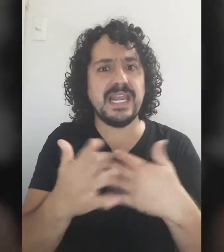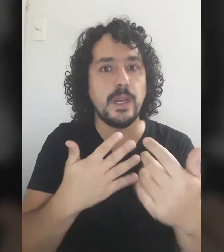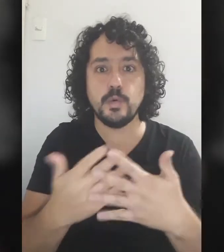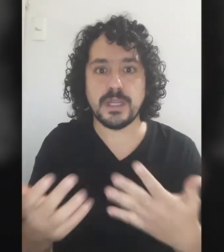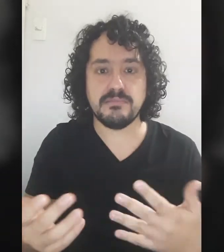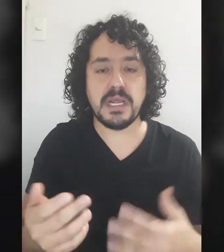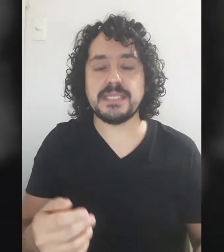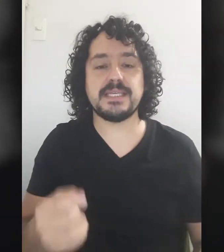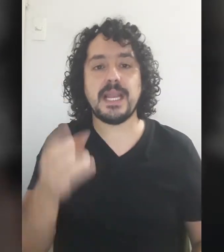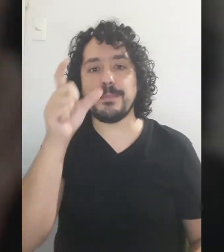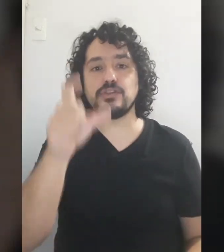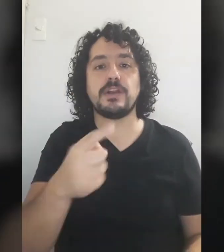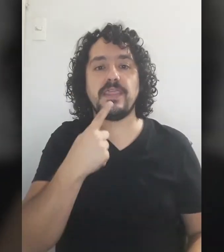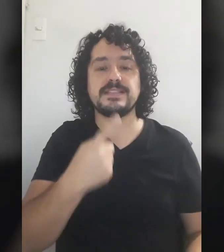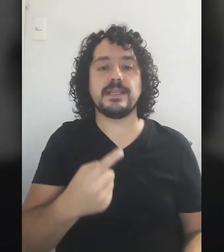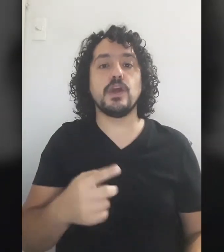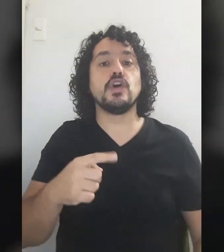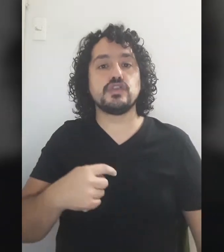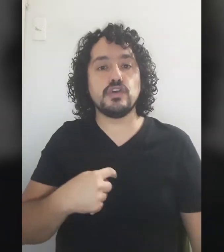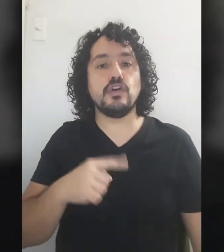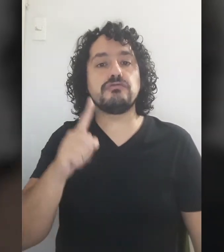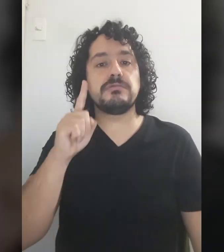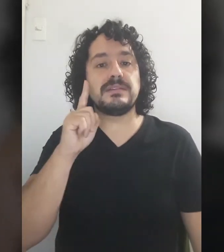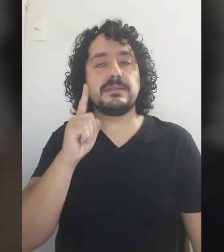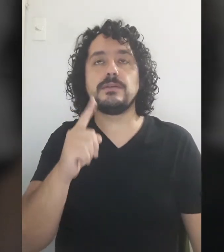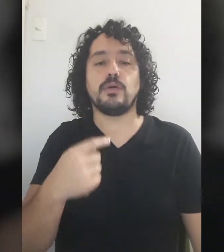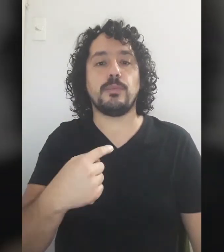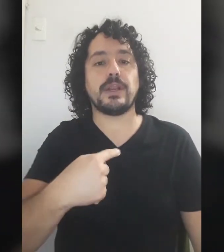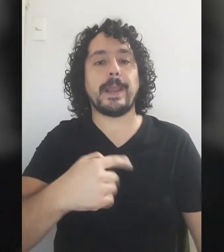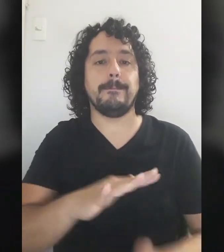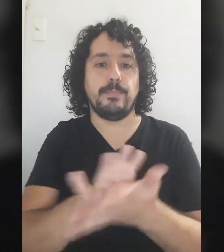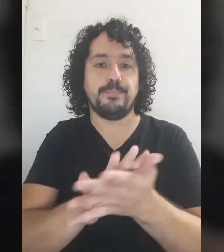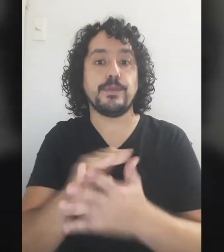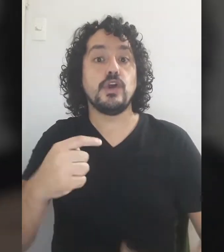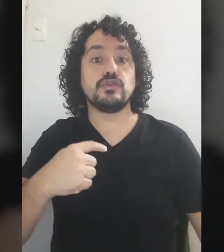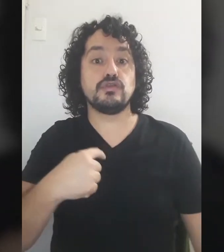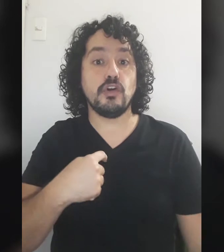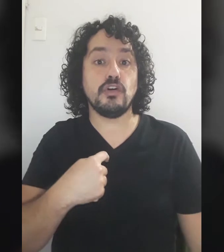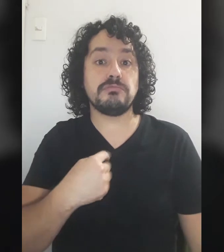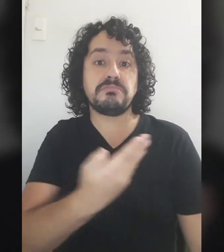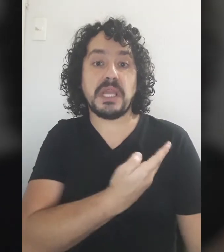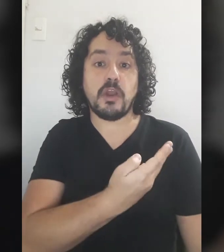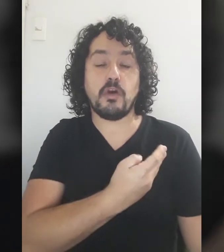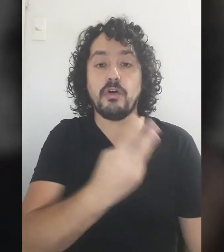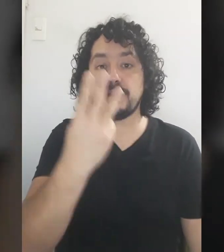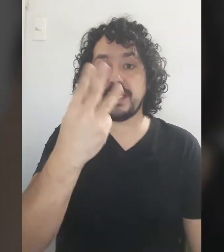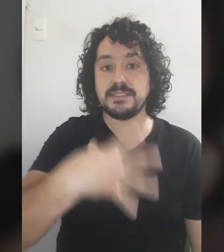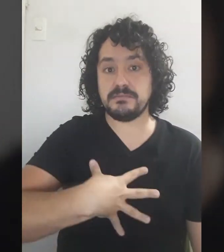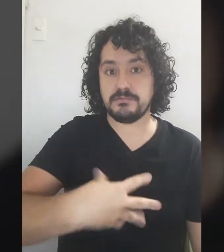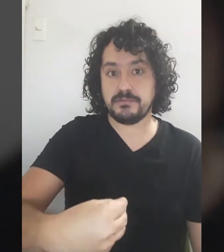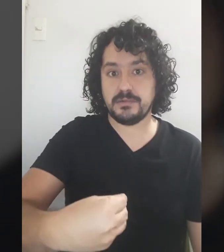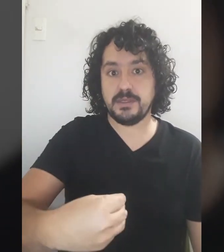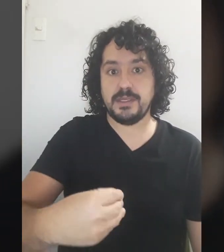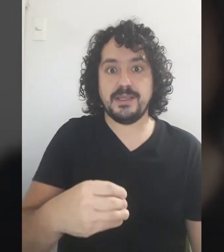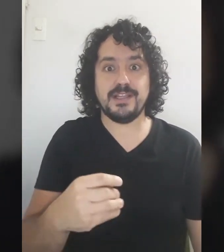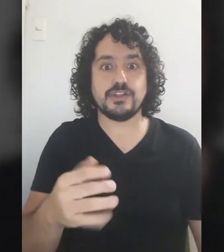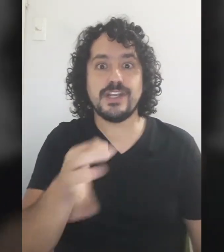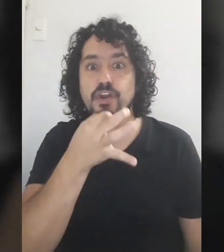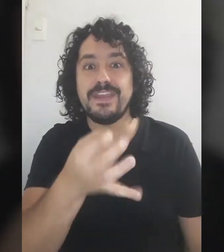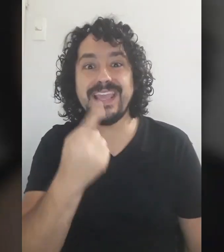neutra Así que las personas dicen Yo Como por ejemplo Yo tengo tres Entonces no dije